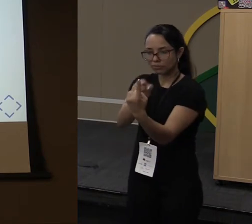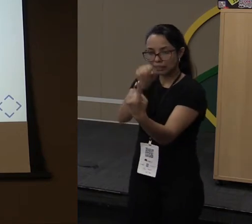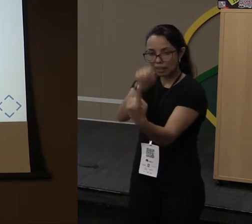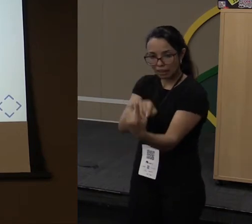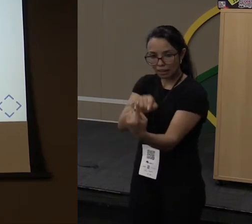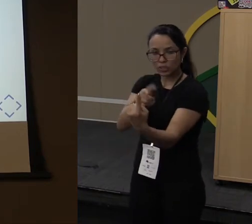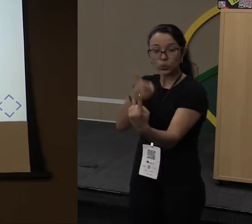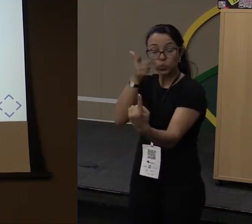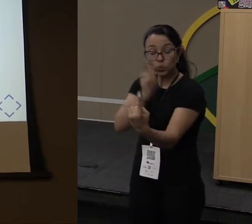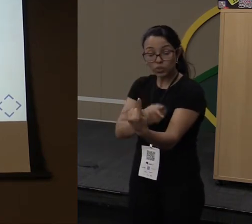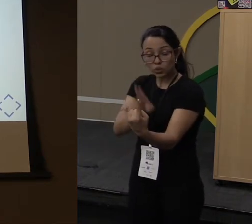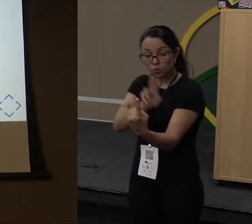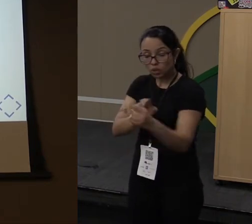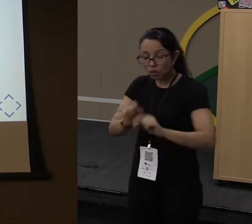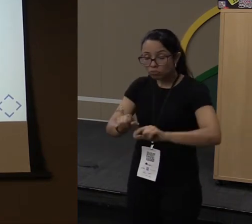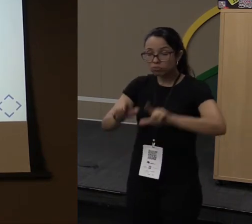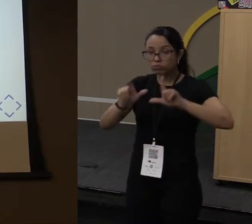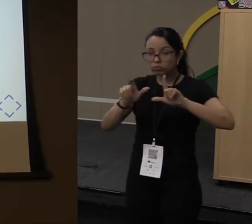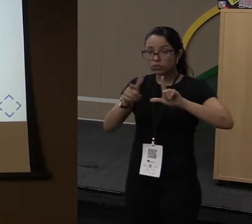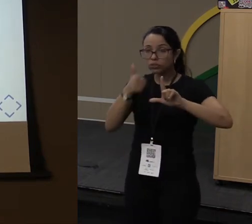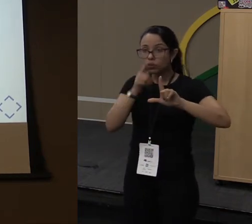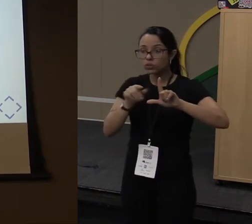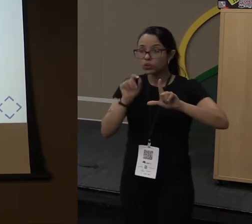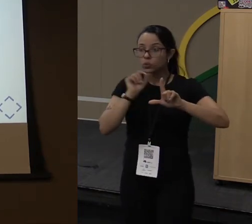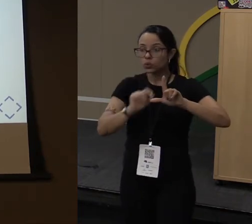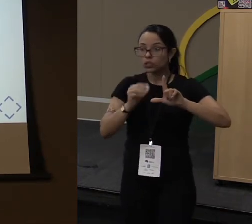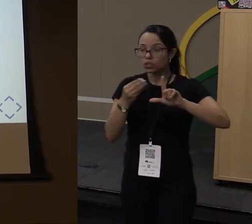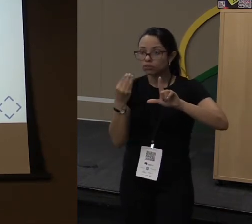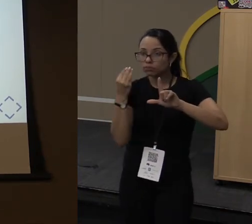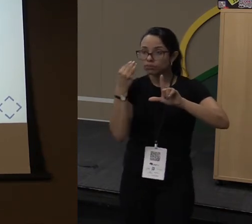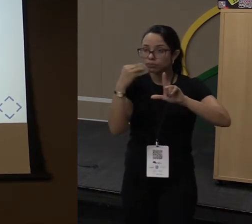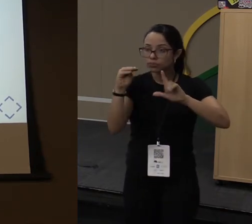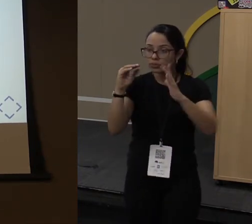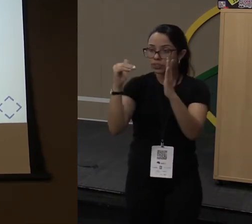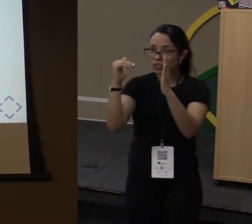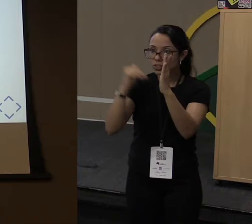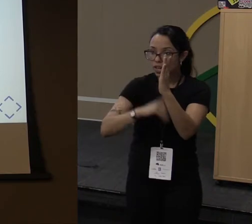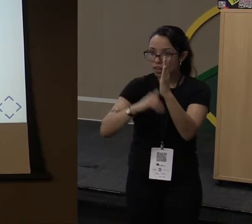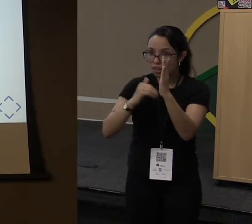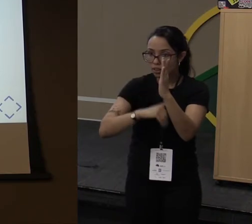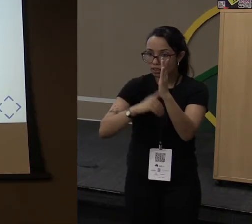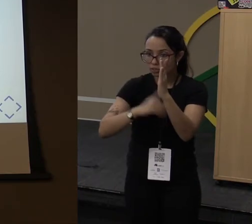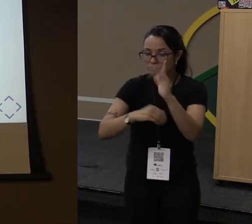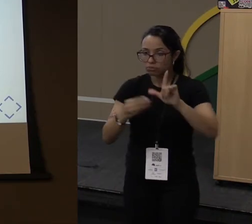precisa me passar uma senha e eu vou devolver um boolean. Que é verdadeiro ou falso. Para dizer, ele está autenticável ou não está.